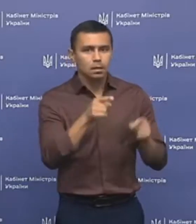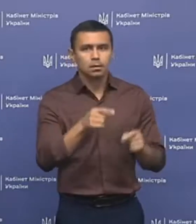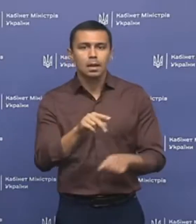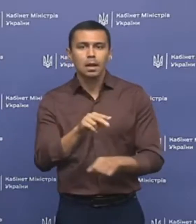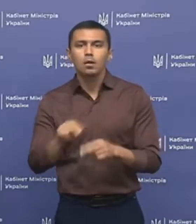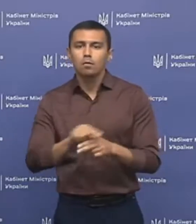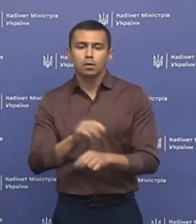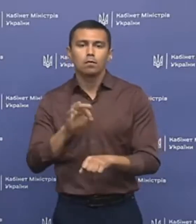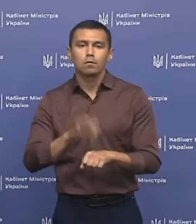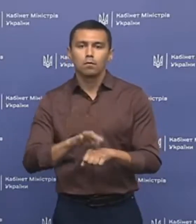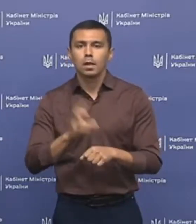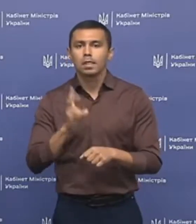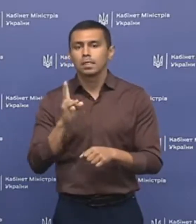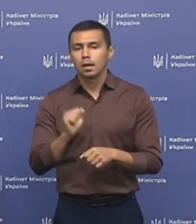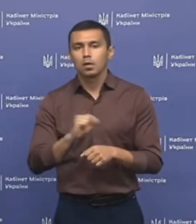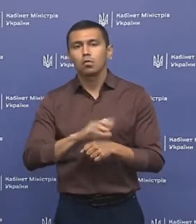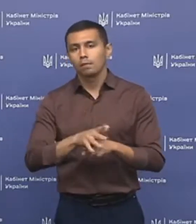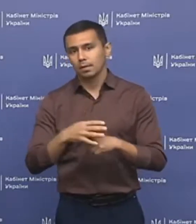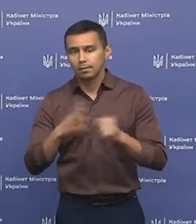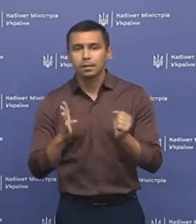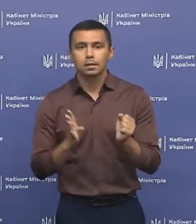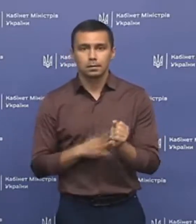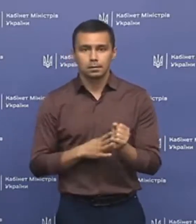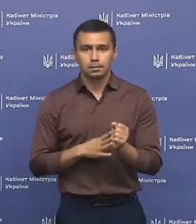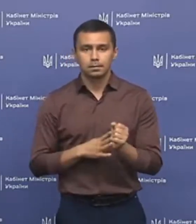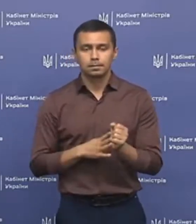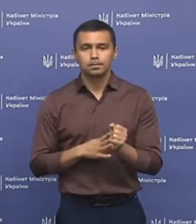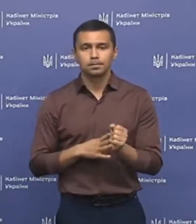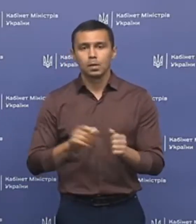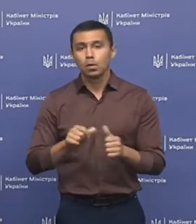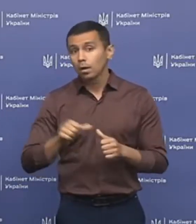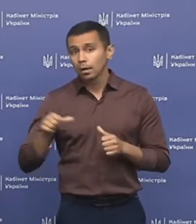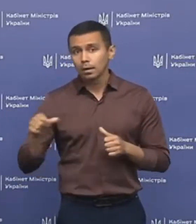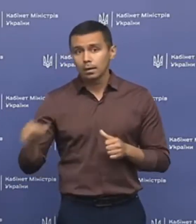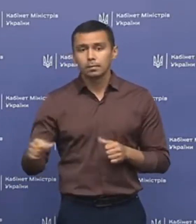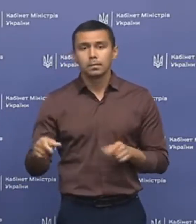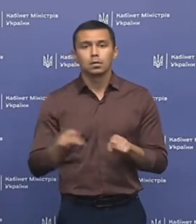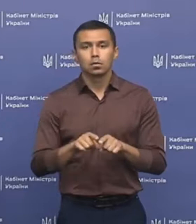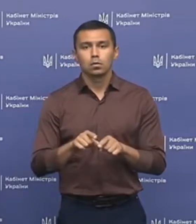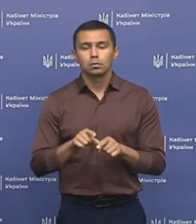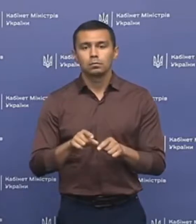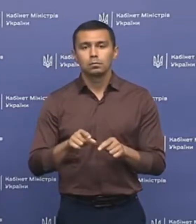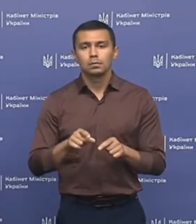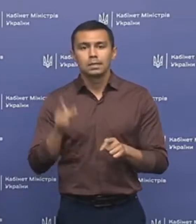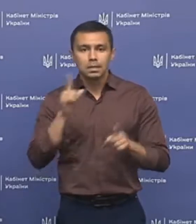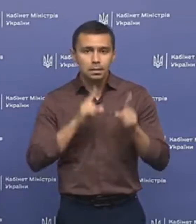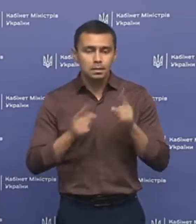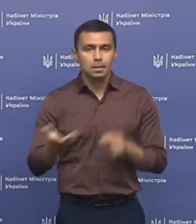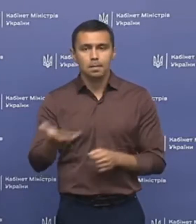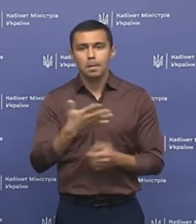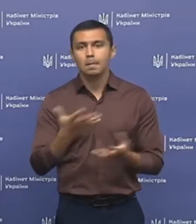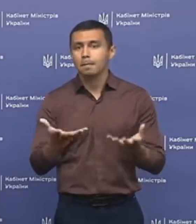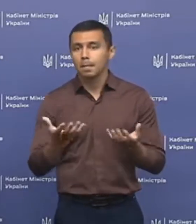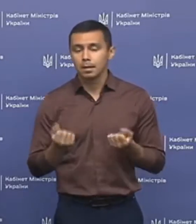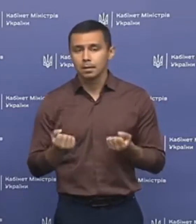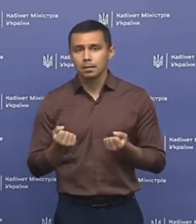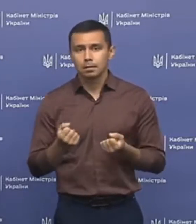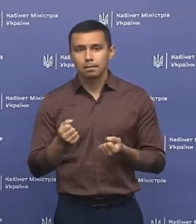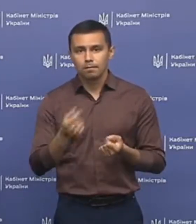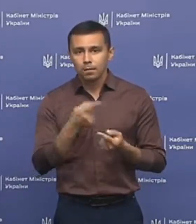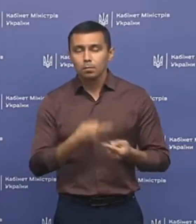саме лікування хворих на COVID-19. Окрім такого установчого засідання, ми прийняли,